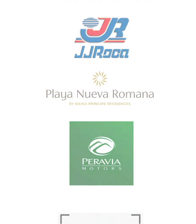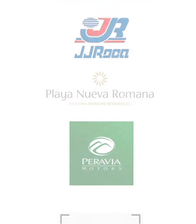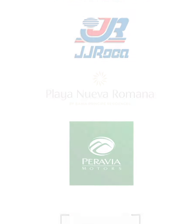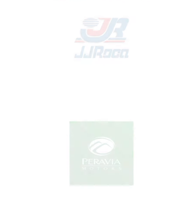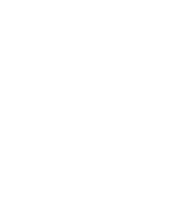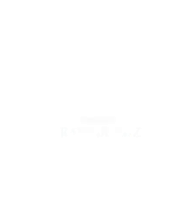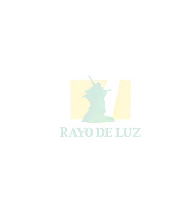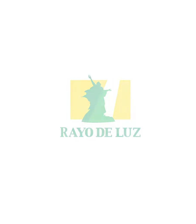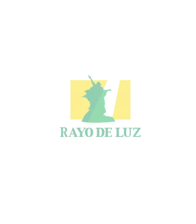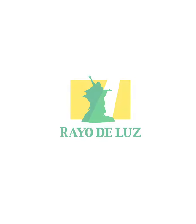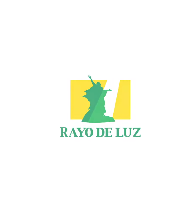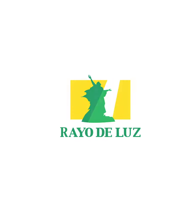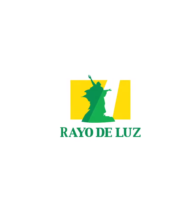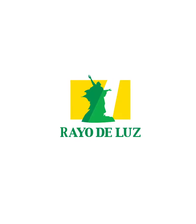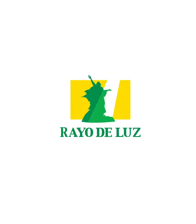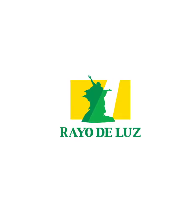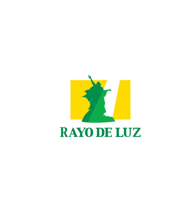video.